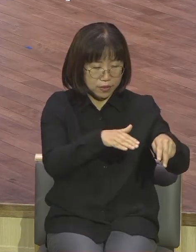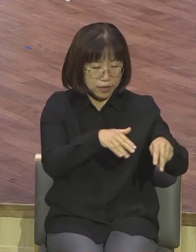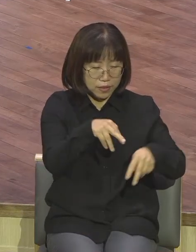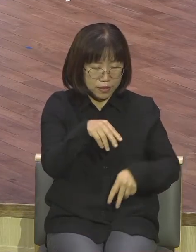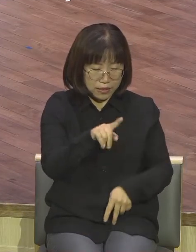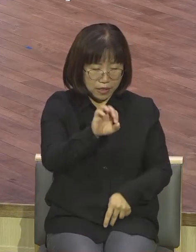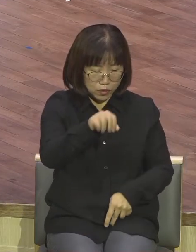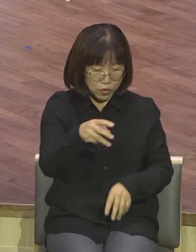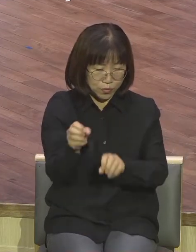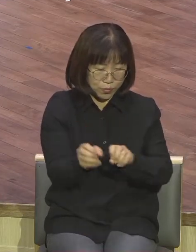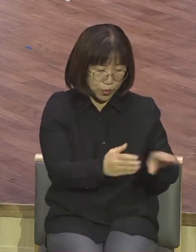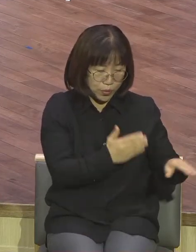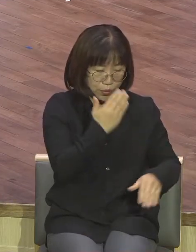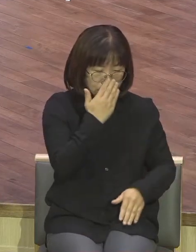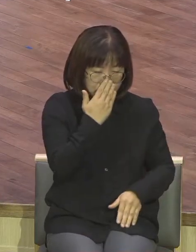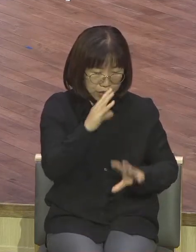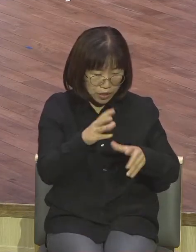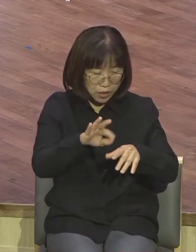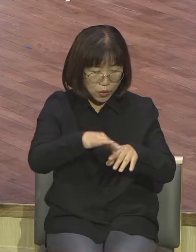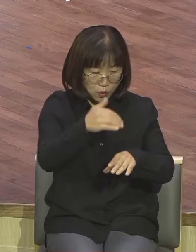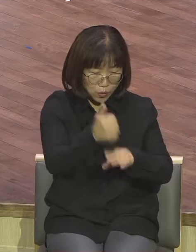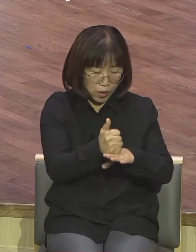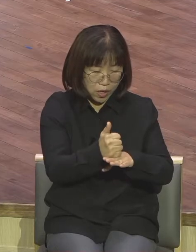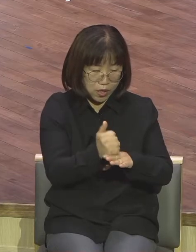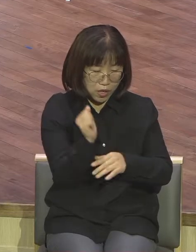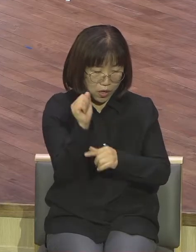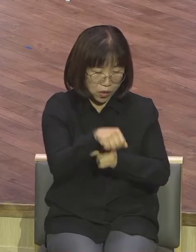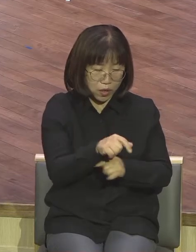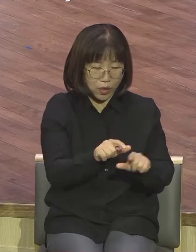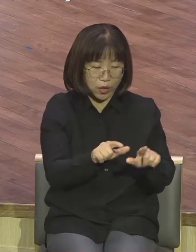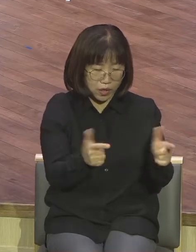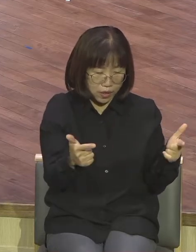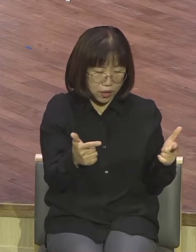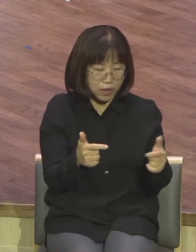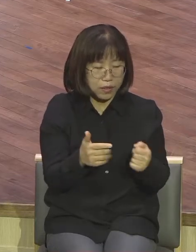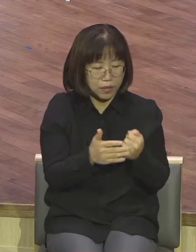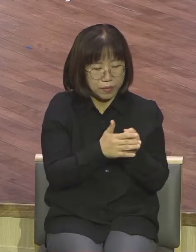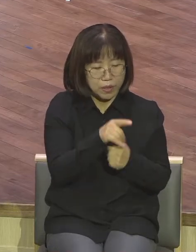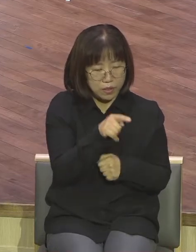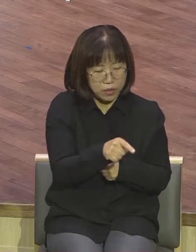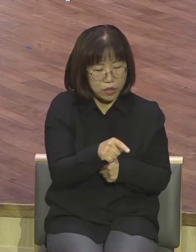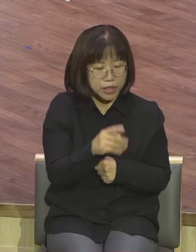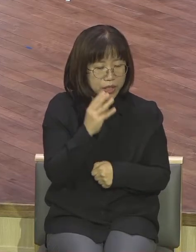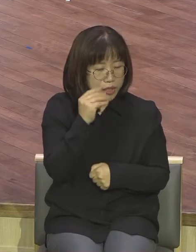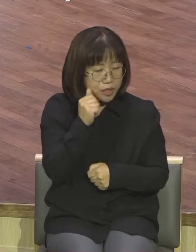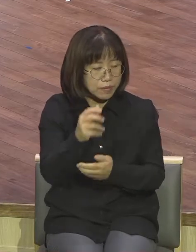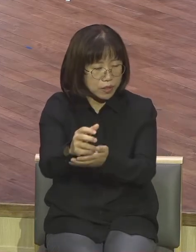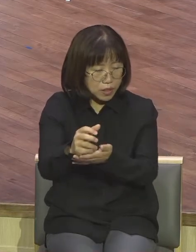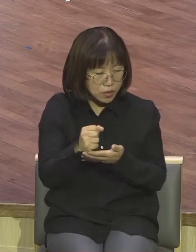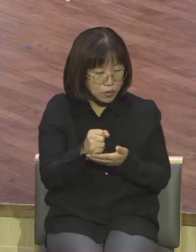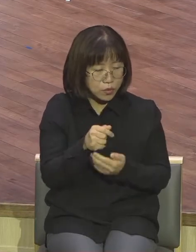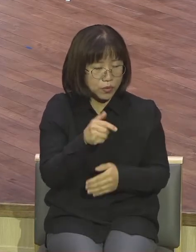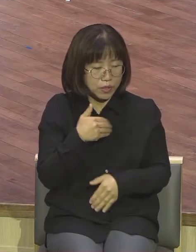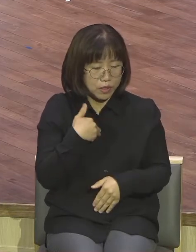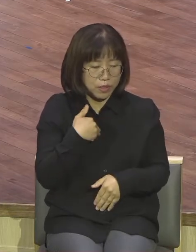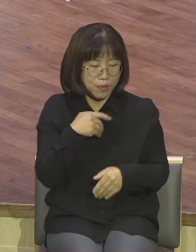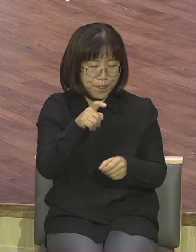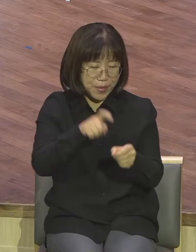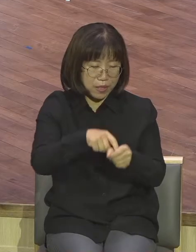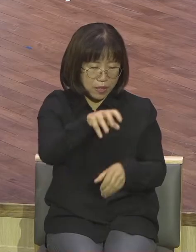못하였거늘 너가 그를 위하여 언제까지 슬퍼하겠느냐 너는 뿔에 기름을 채워가지고 가라 내가 너를 베들렘 사람